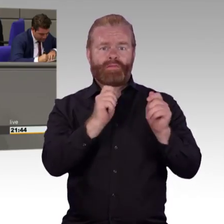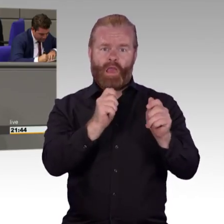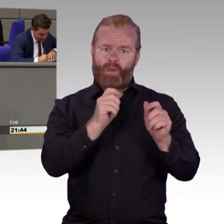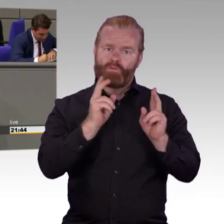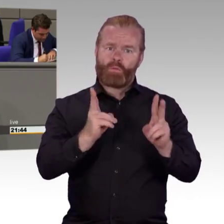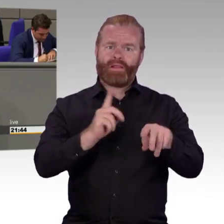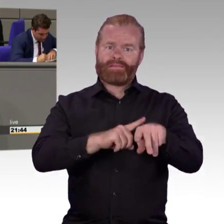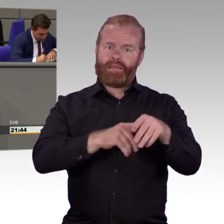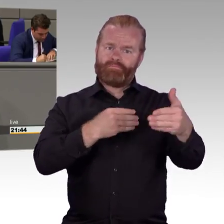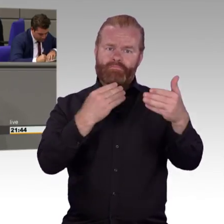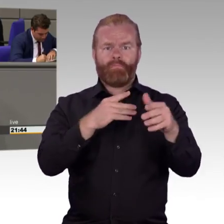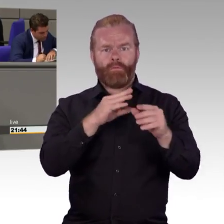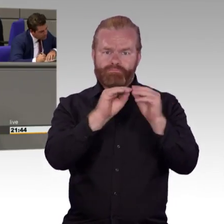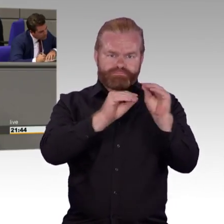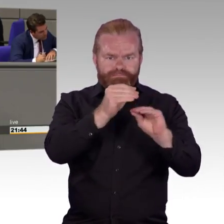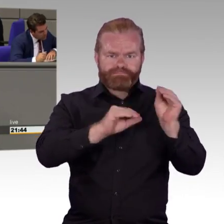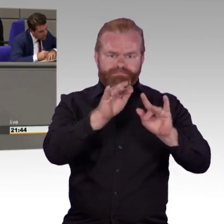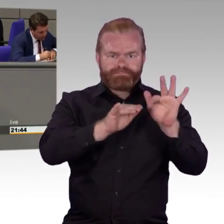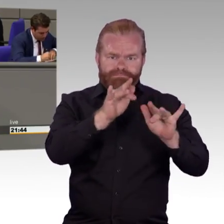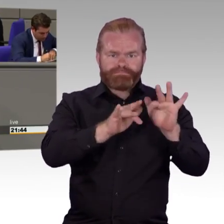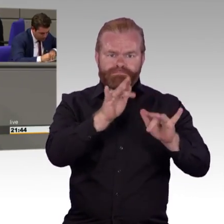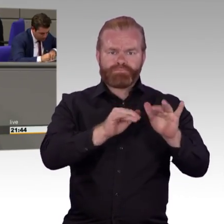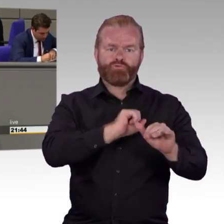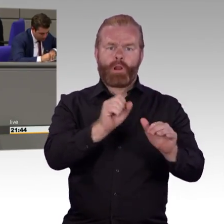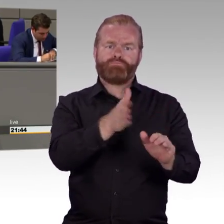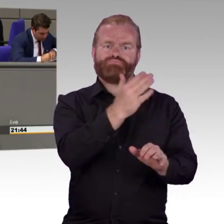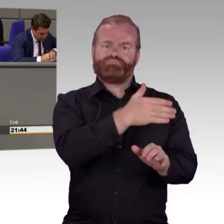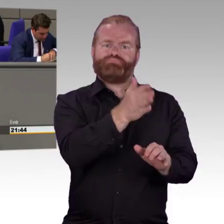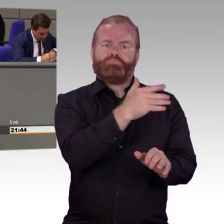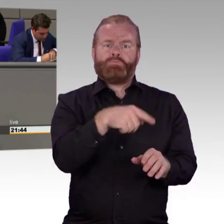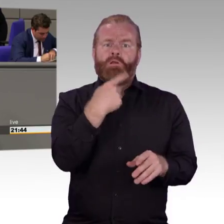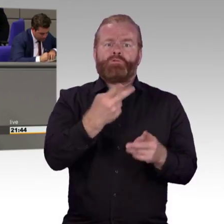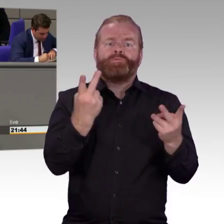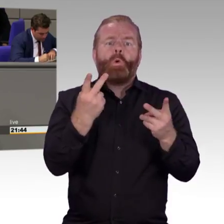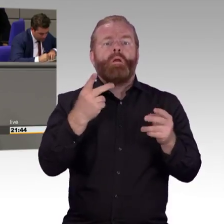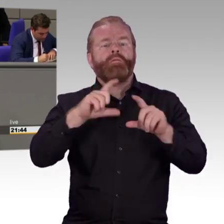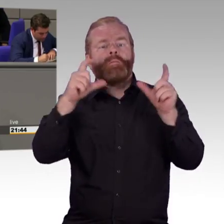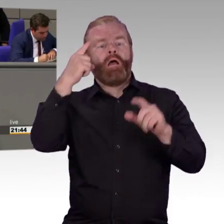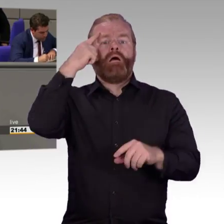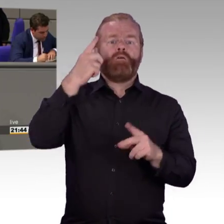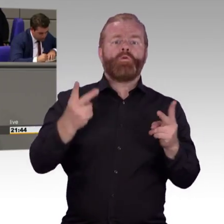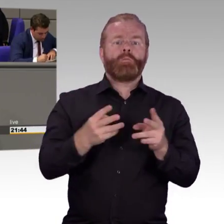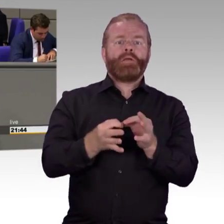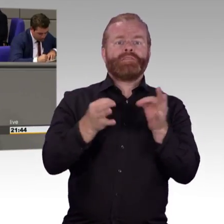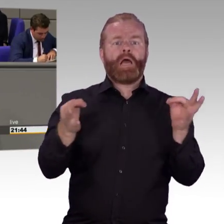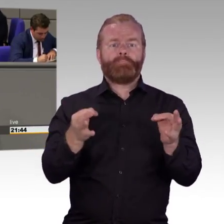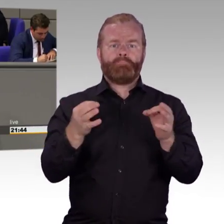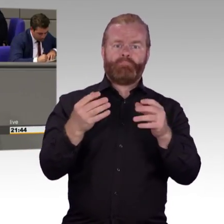der eh schon Hunderttausende jedes Jahr beträgt, um weitere Tausend pro Monat zu erhöhen. Da hilft Ihnen auch die aktuell inszenierte